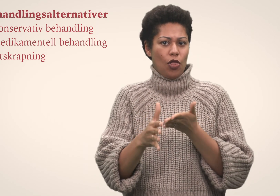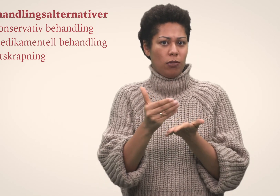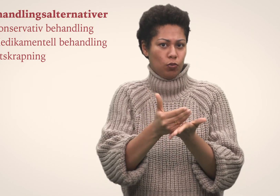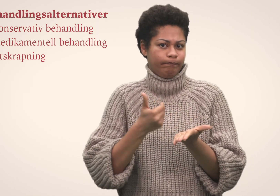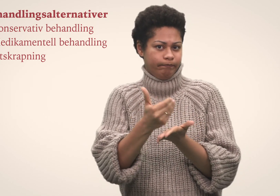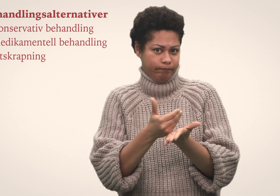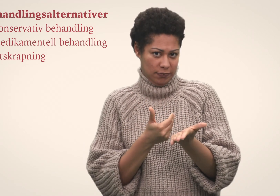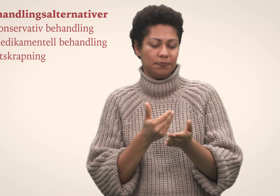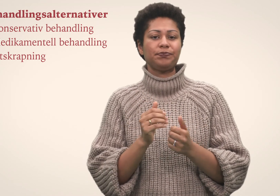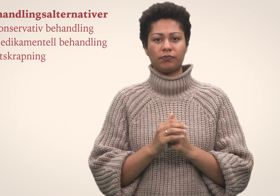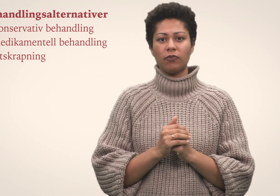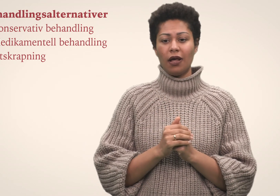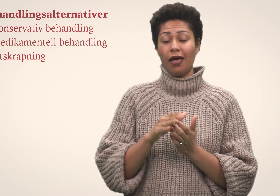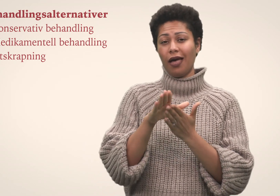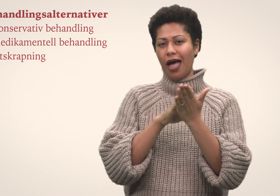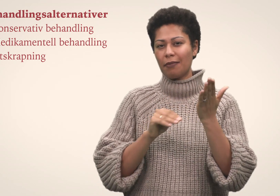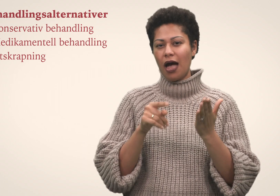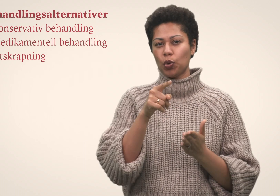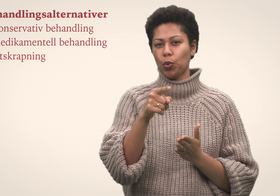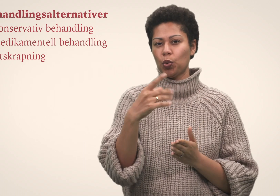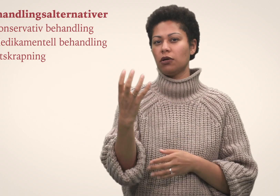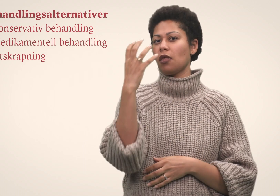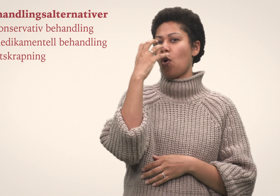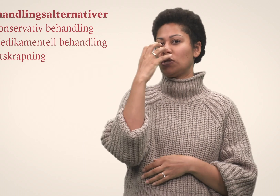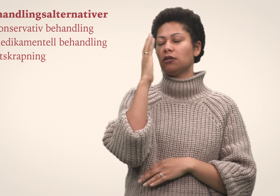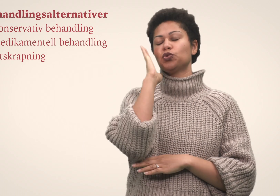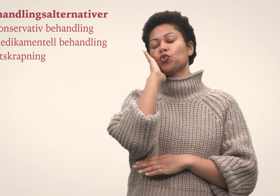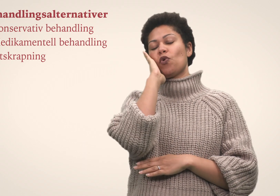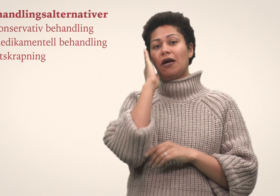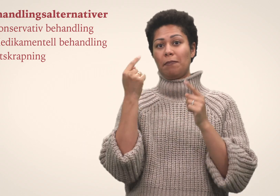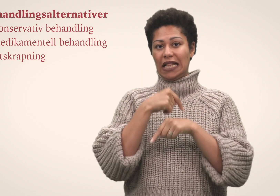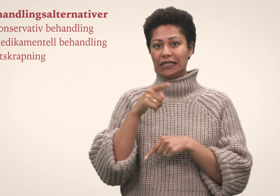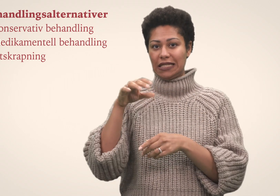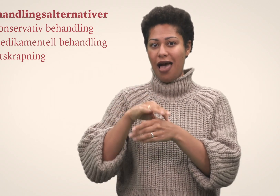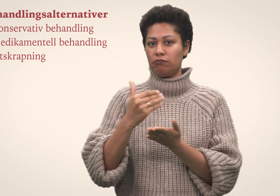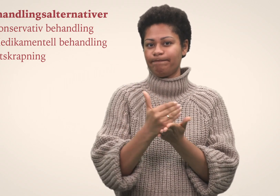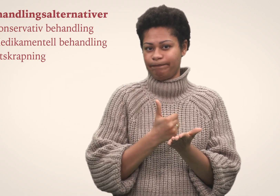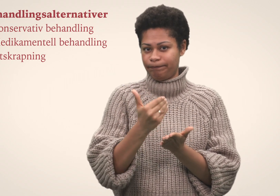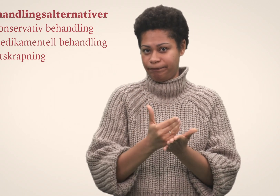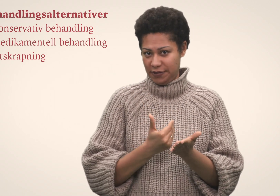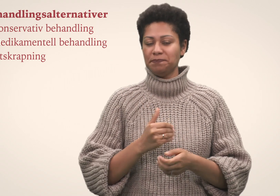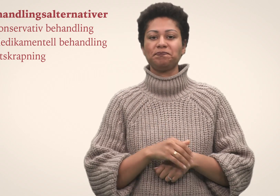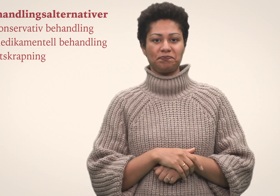kalles utskrapning. Du vil sannsynligvis få narkose under en slik prosedyre.